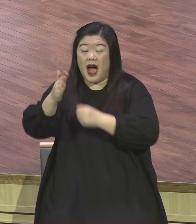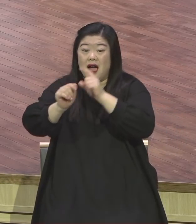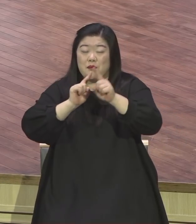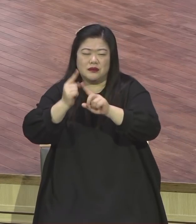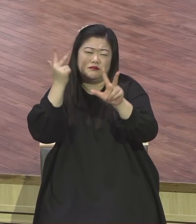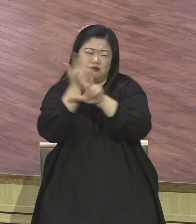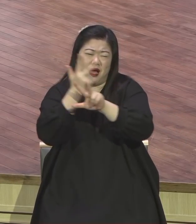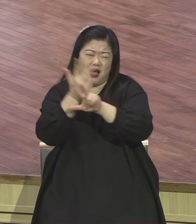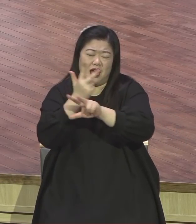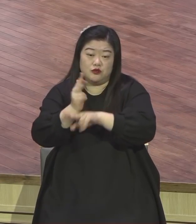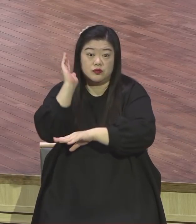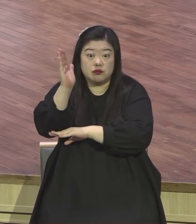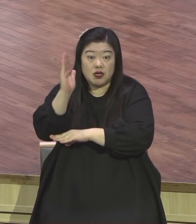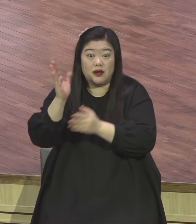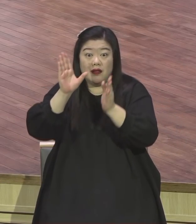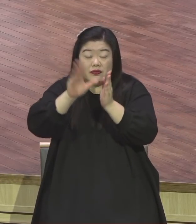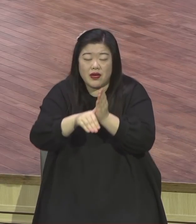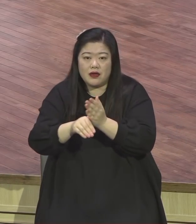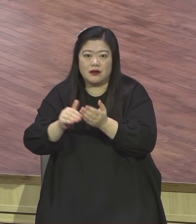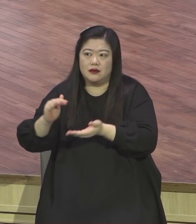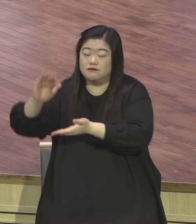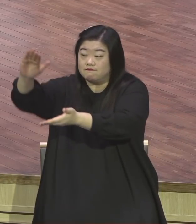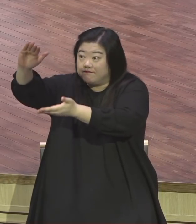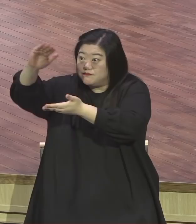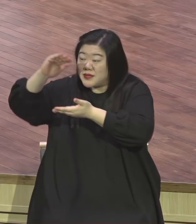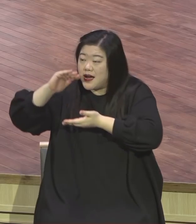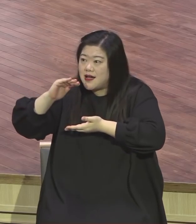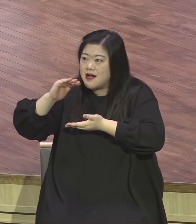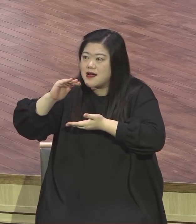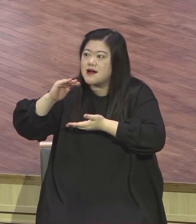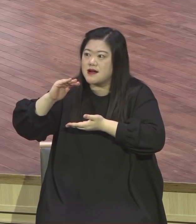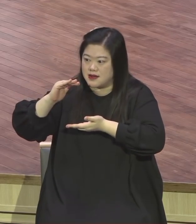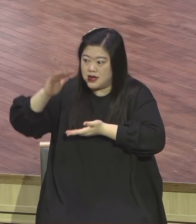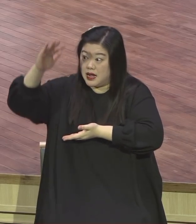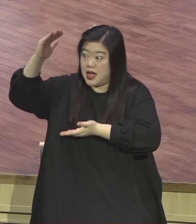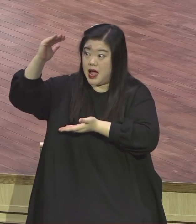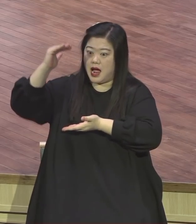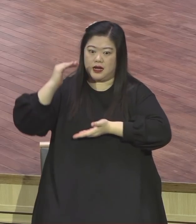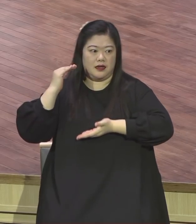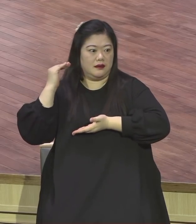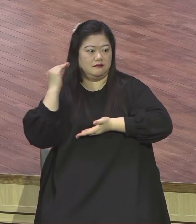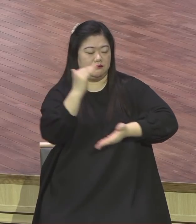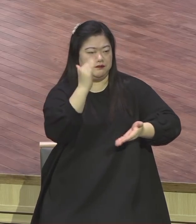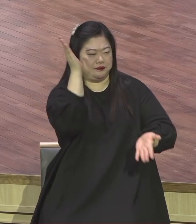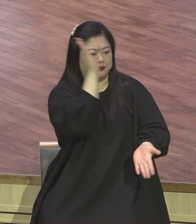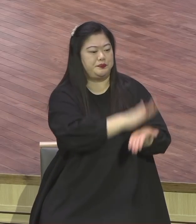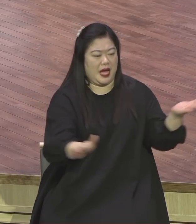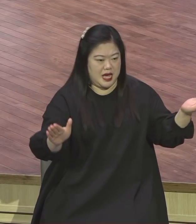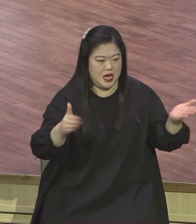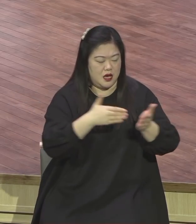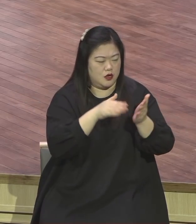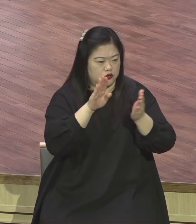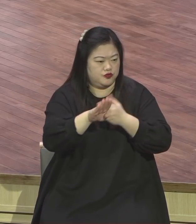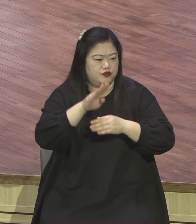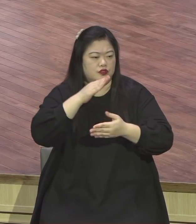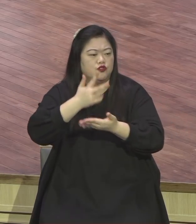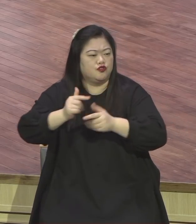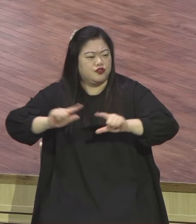예배에 성공하라 그런 말씀 선포된 언약의 말씀을 여러분이 구체적으로 삼속에 적용해 보라는 얘기예요 습관적으로